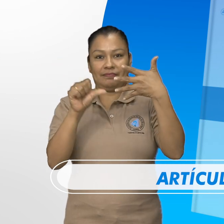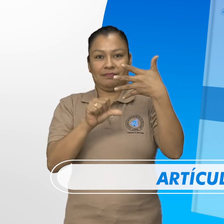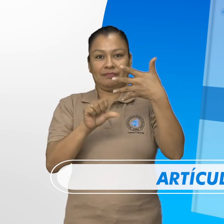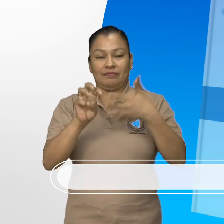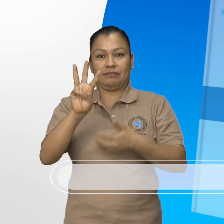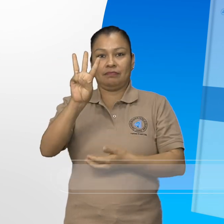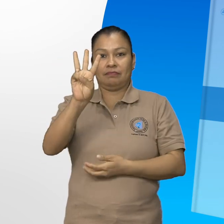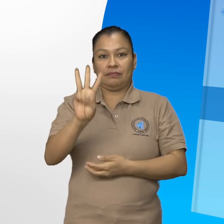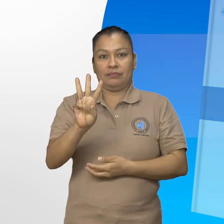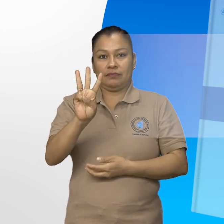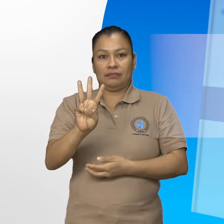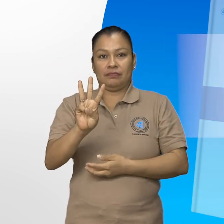Artículo 3